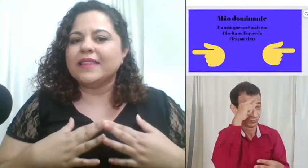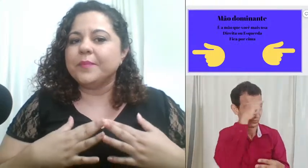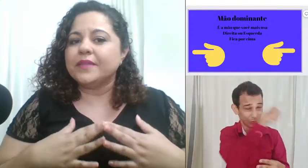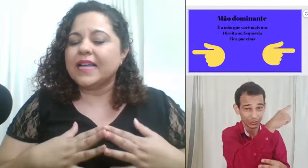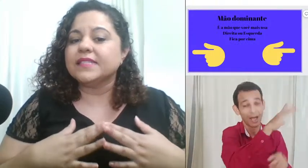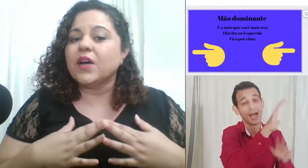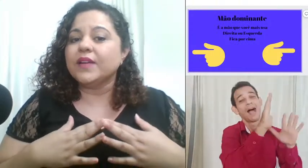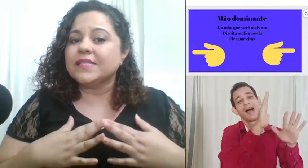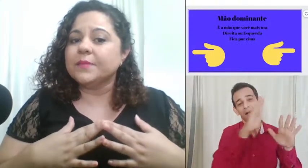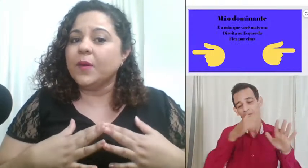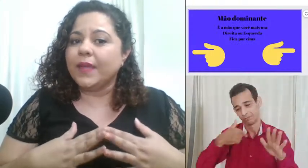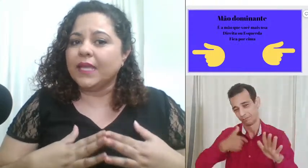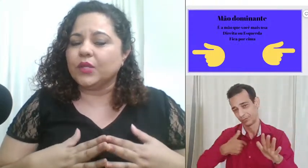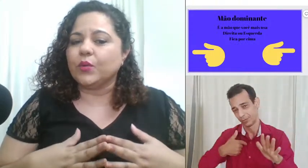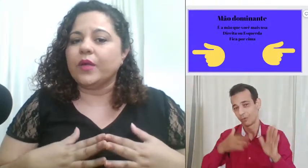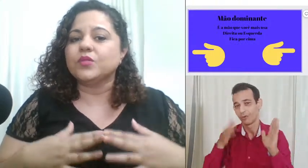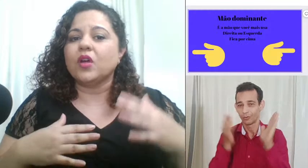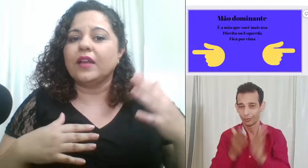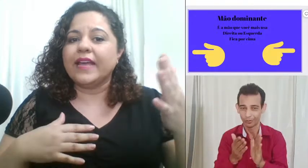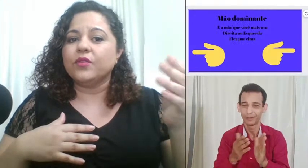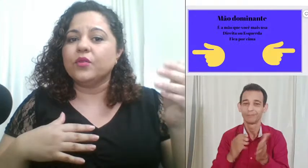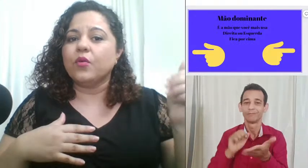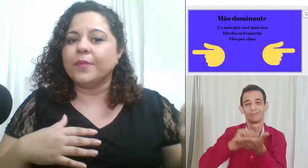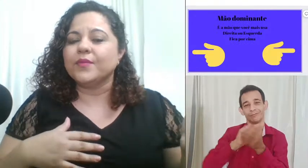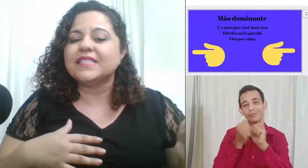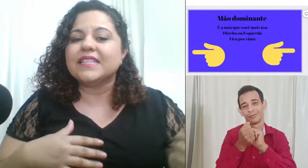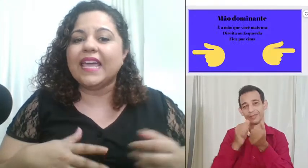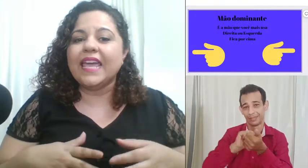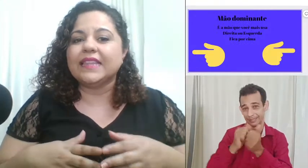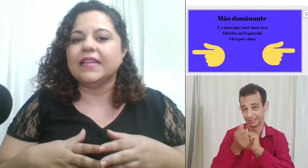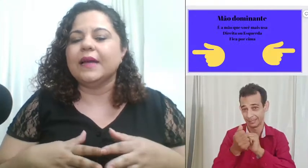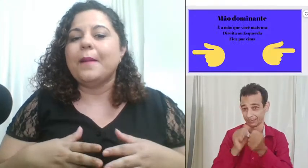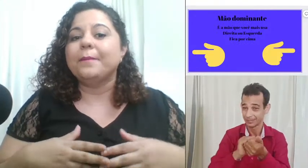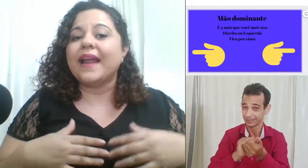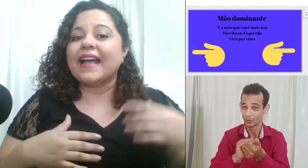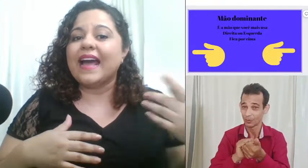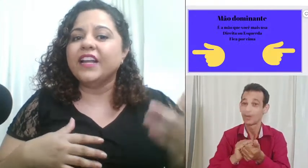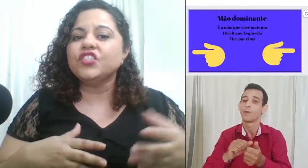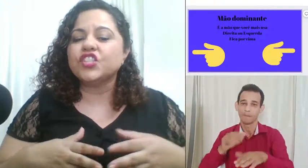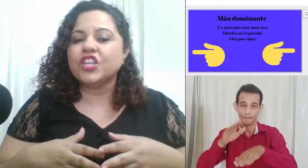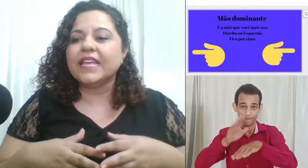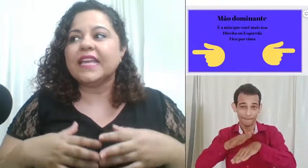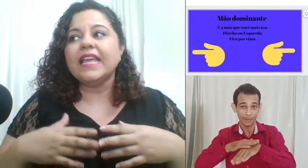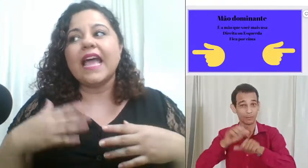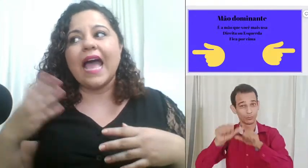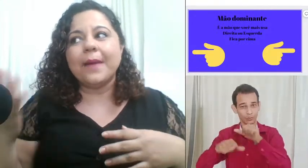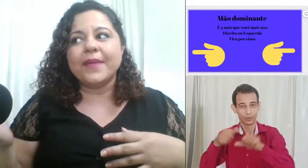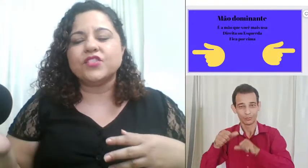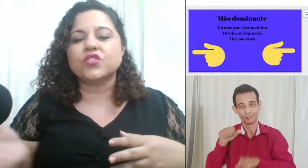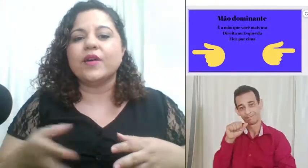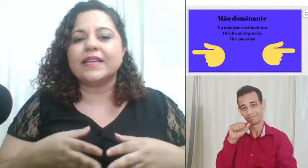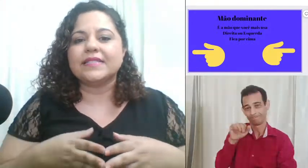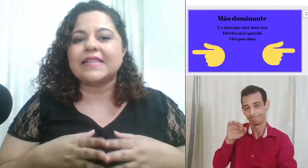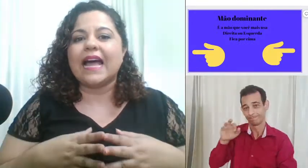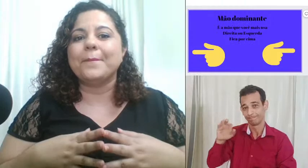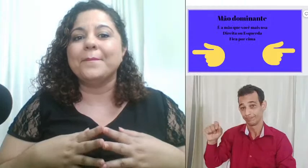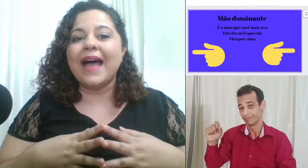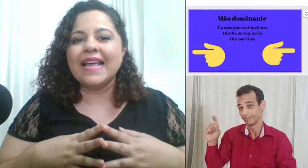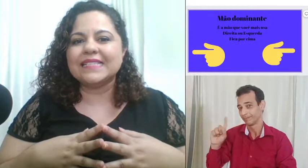adaptação nesse momento eu soletro com a mão esquerda para garantir que a pessoa que está mais